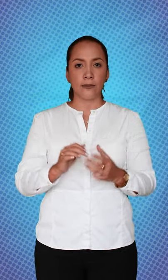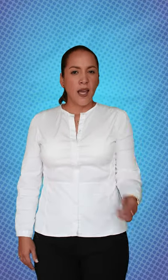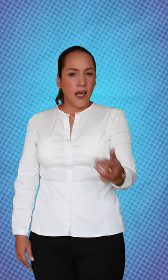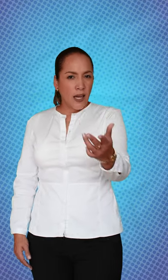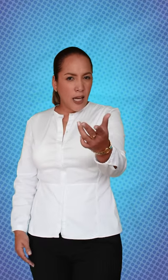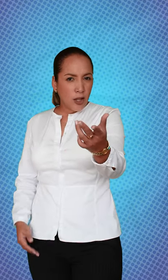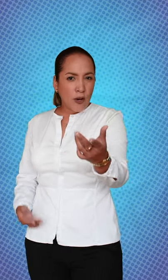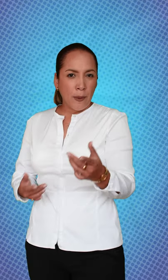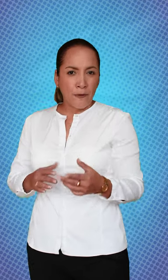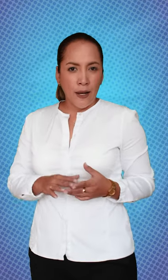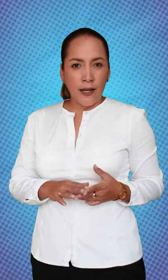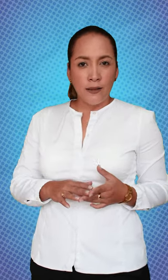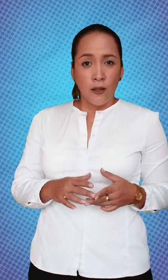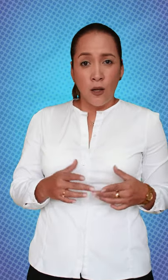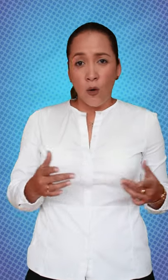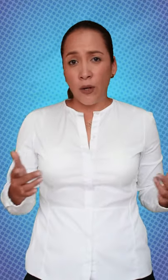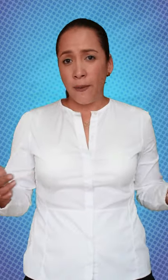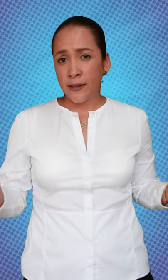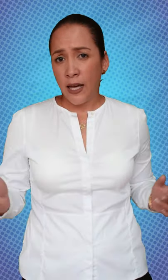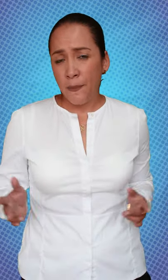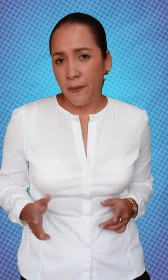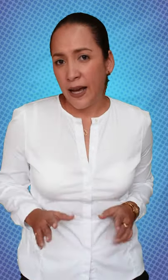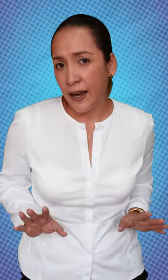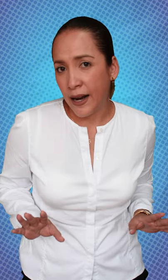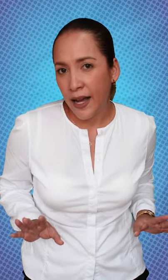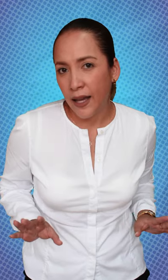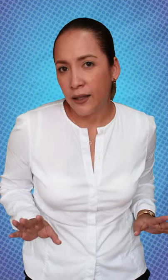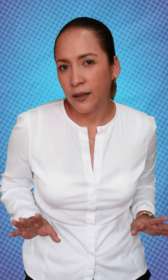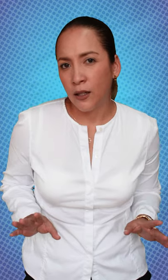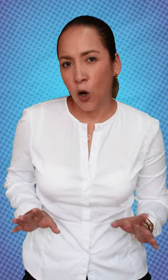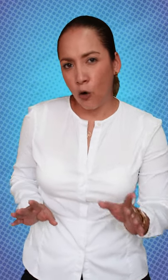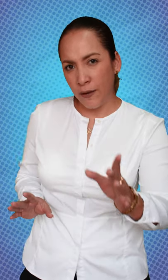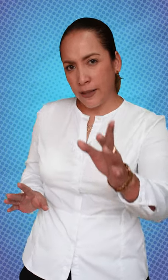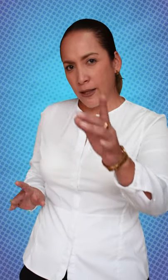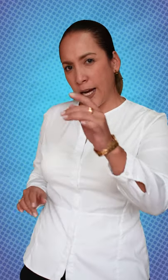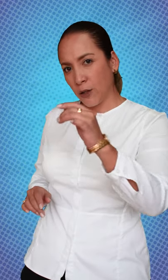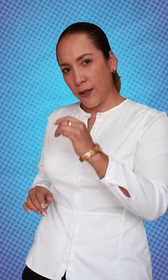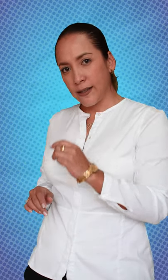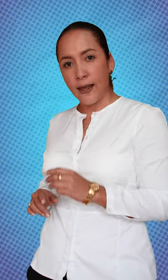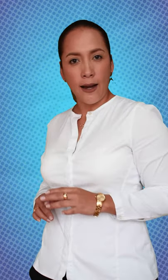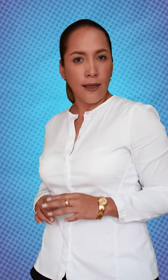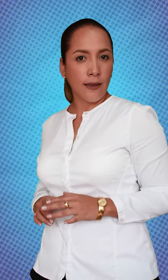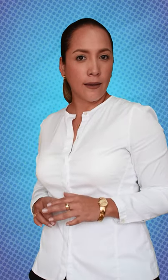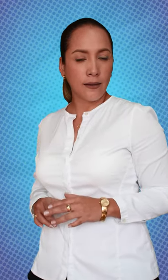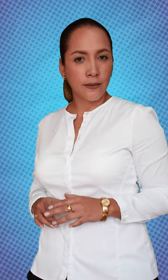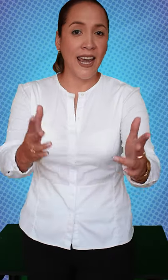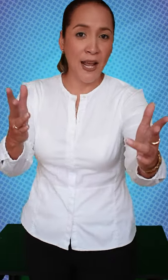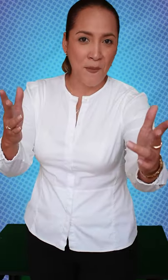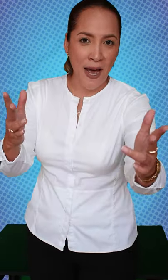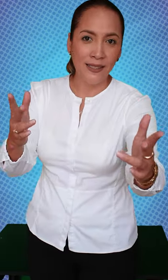¿Y tú qué prefieres? ¿Universidades privadas de garaje o universidades gratuitas y de calidad? ¿Quieres más?